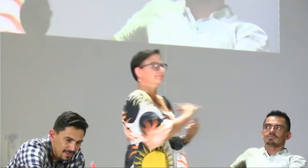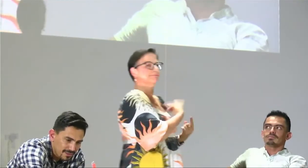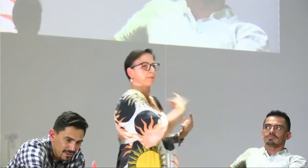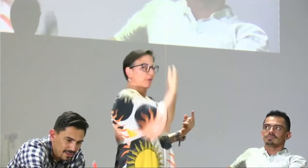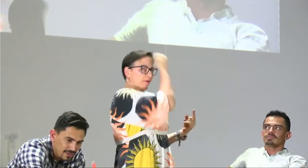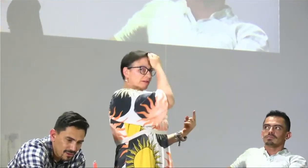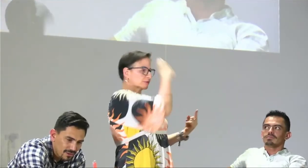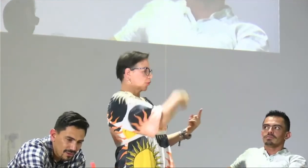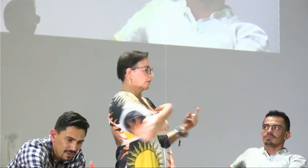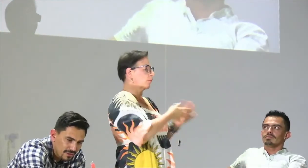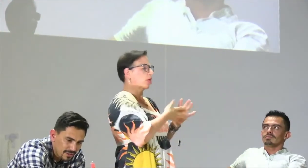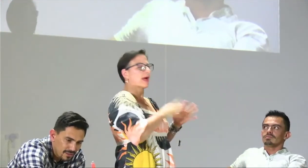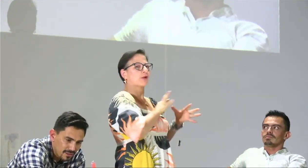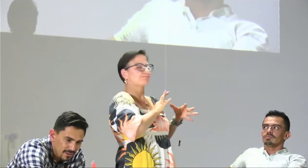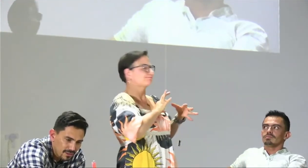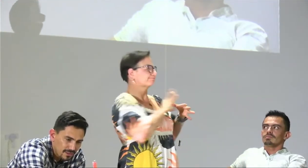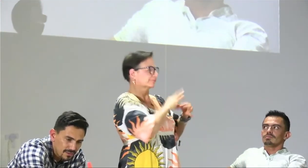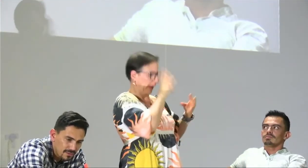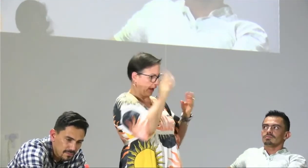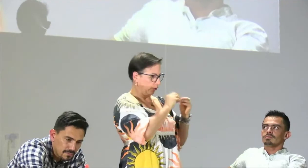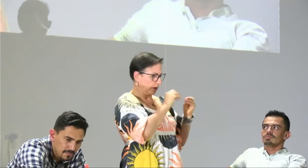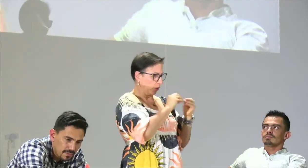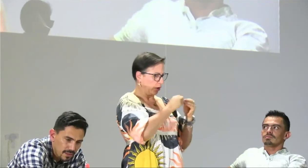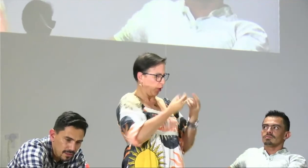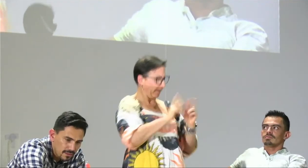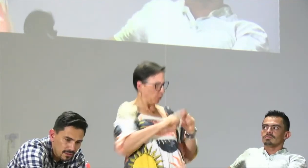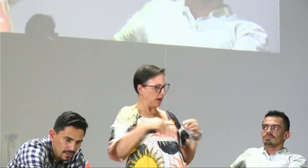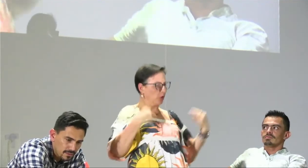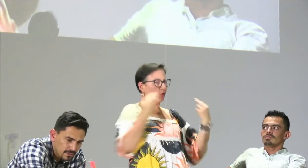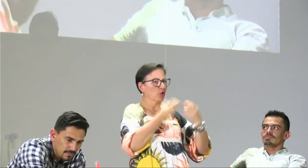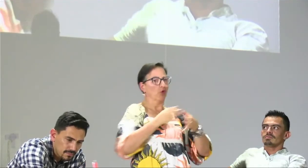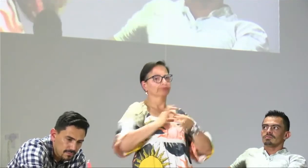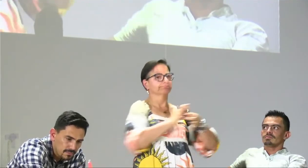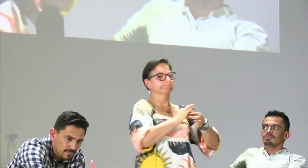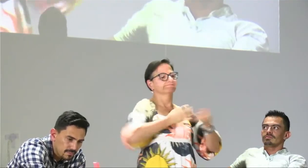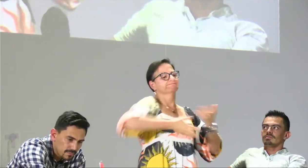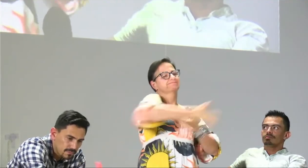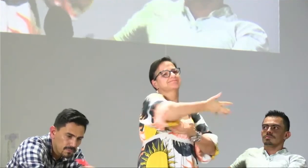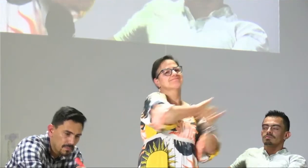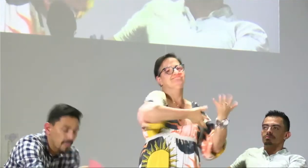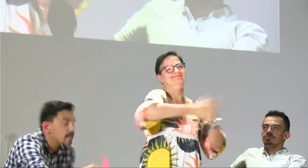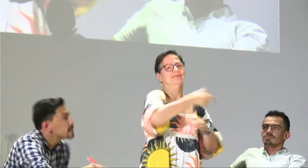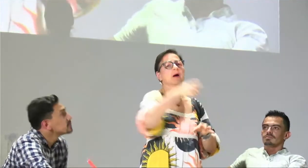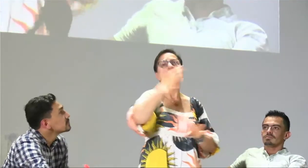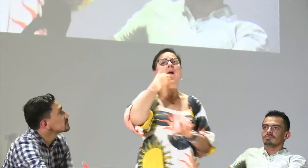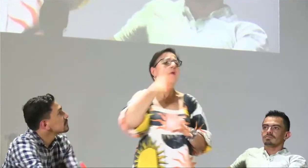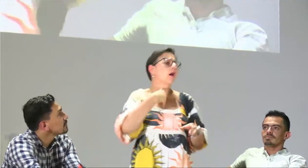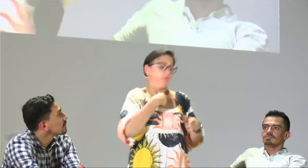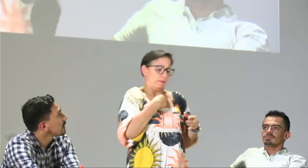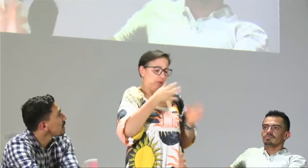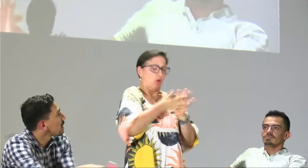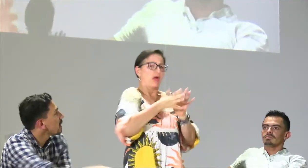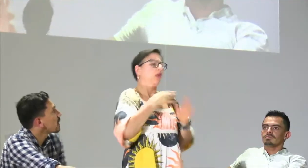padres de familia y que el docente y el modelo lingüístico puedan planearse una reunión porque a veces